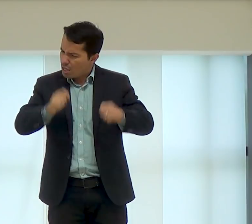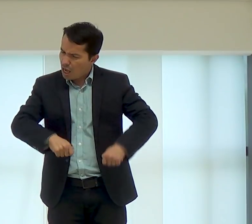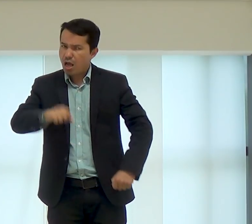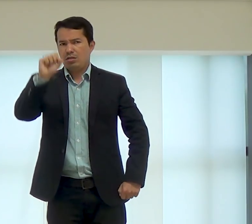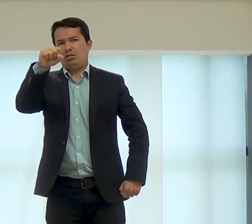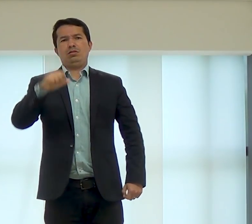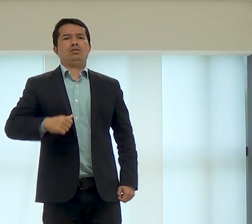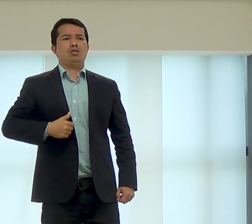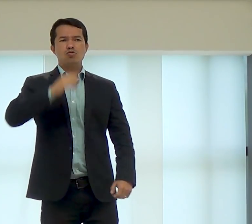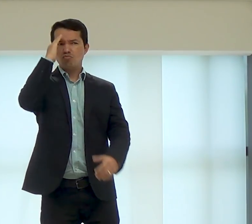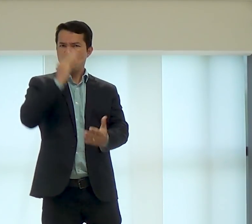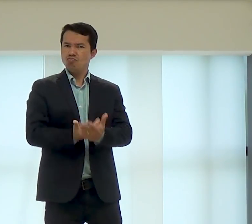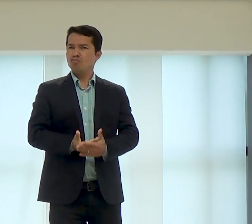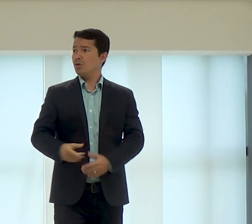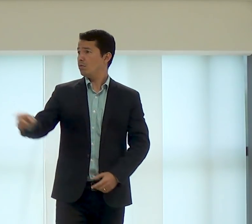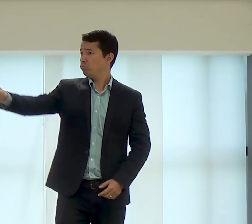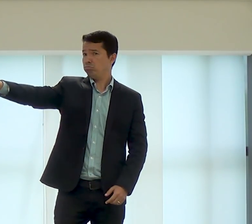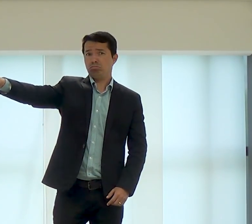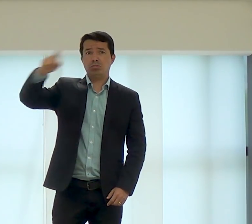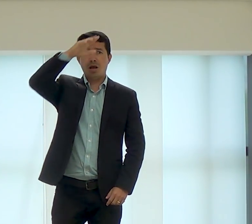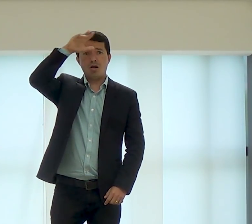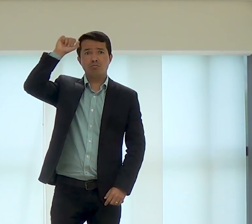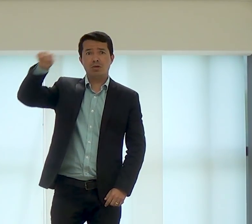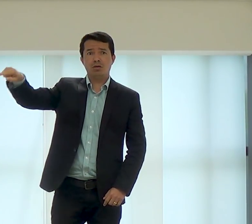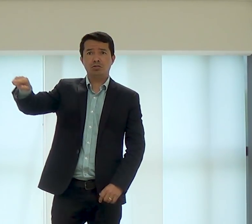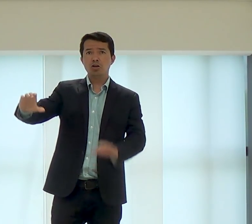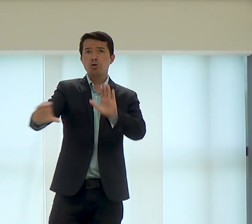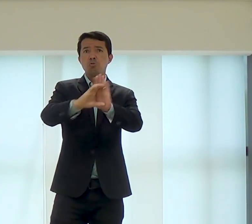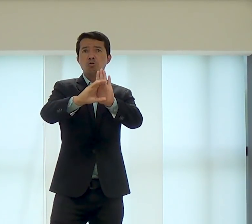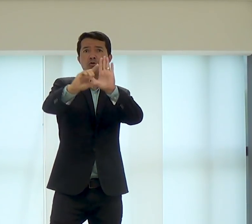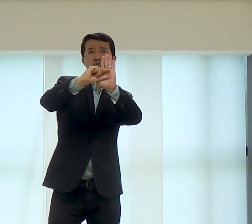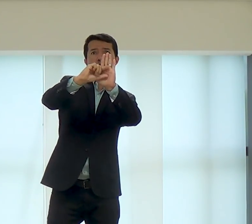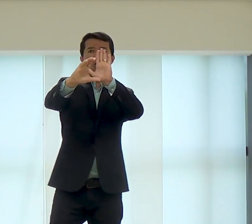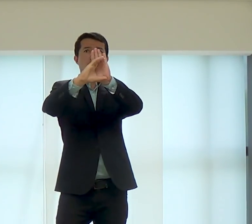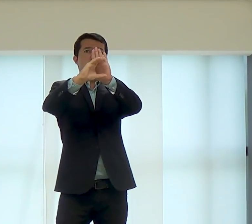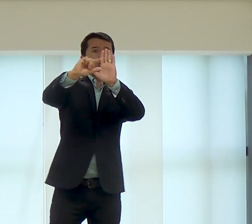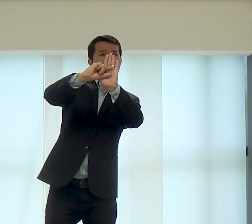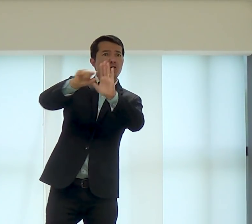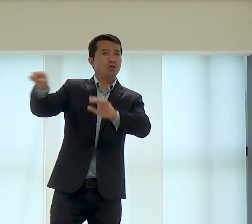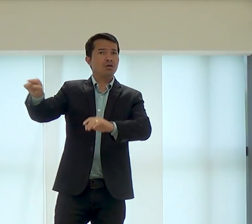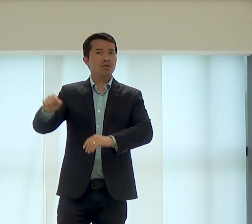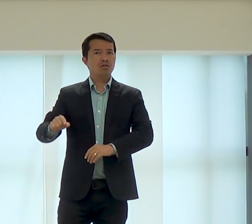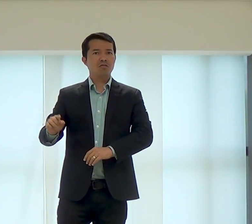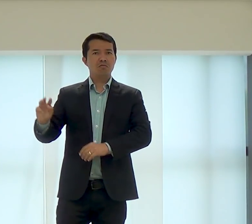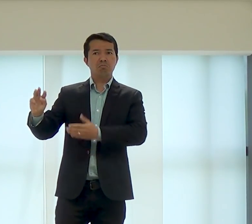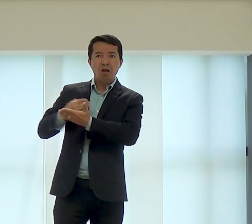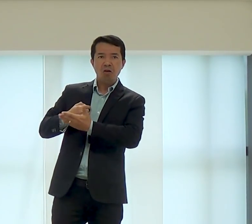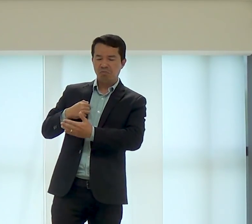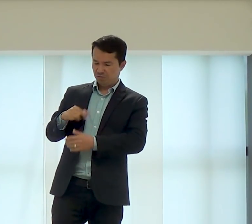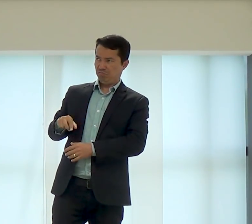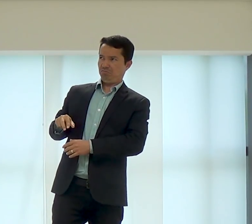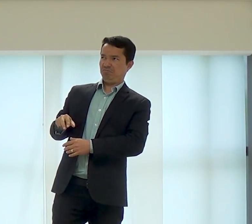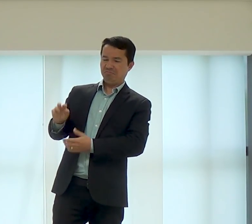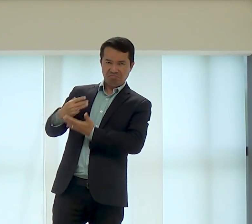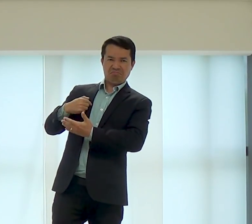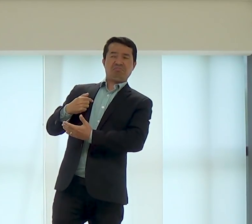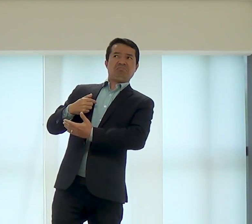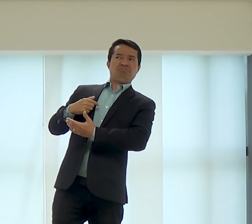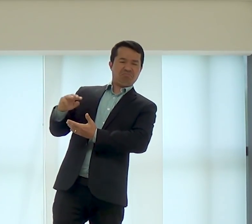Consegue sim, o Almir conseguiu, os capítulos, os versículos, ele me manda